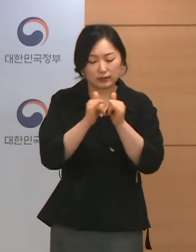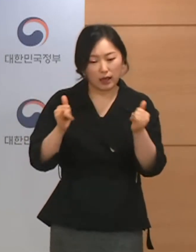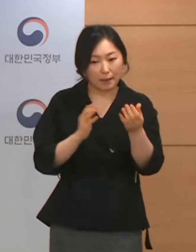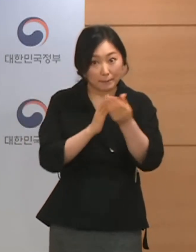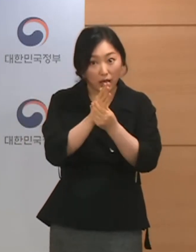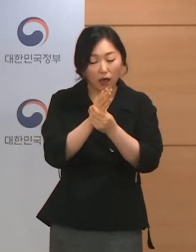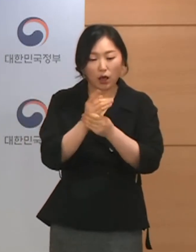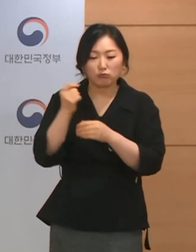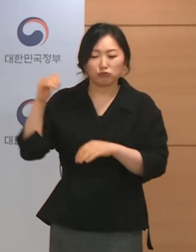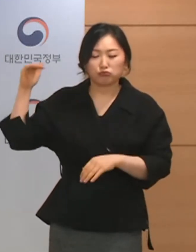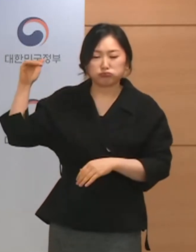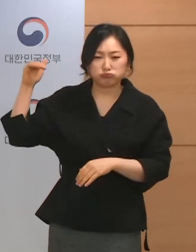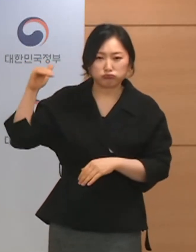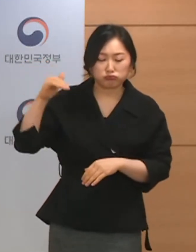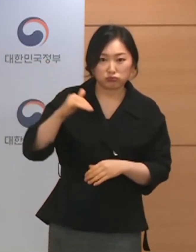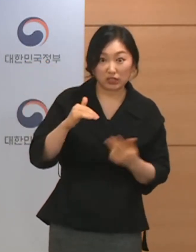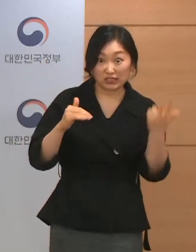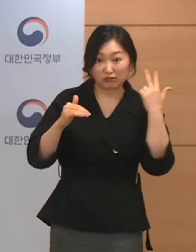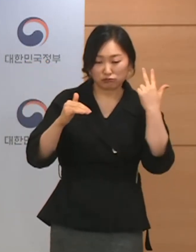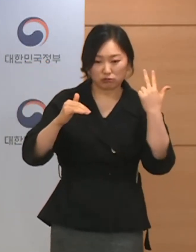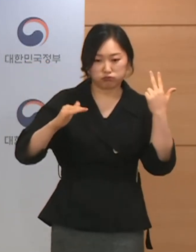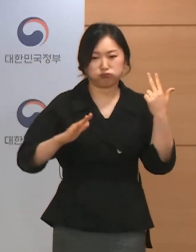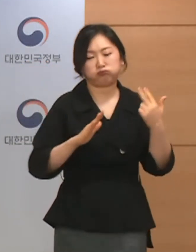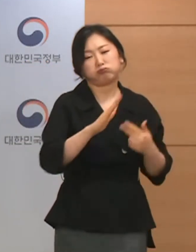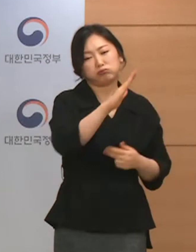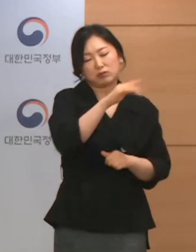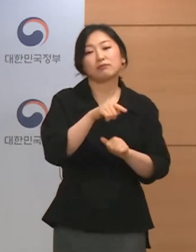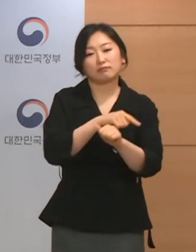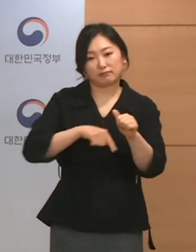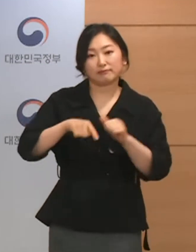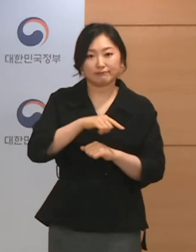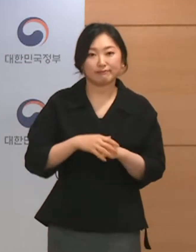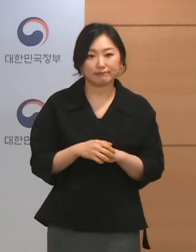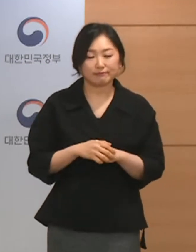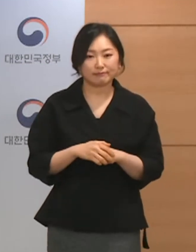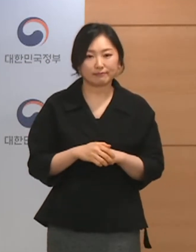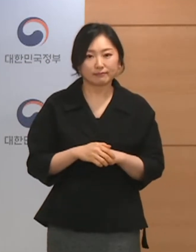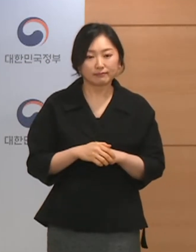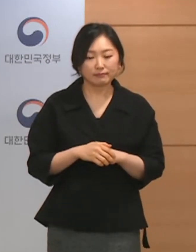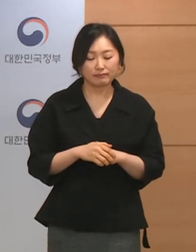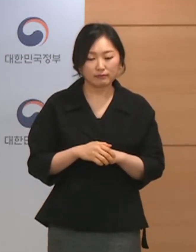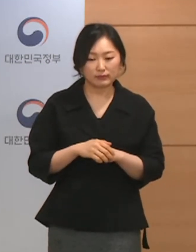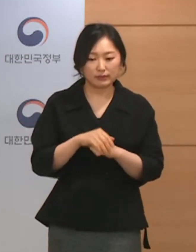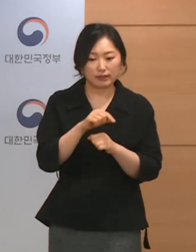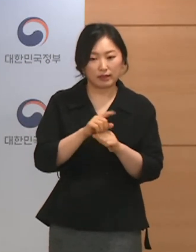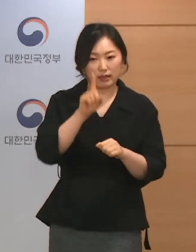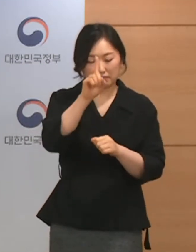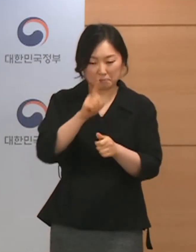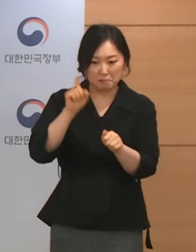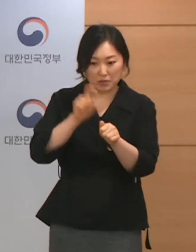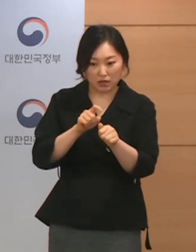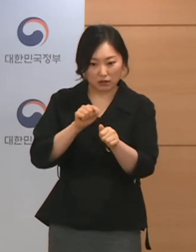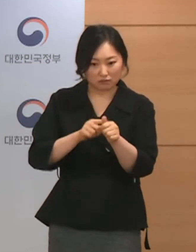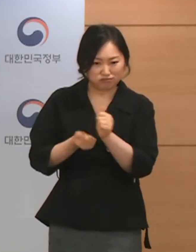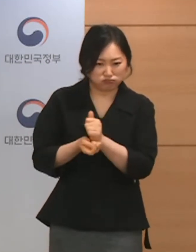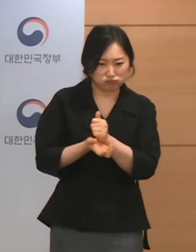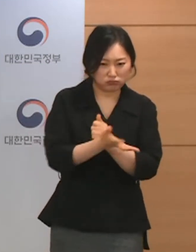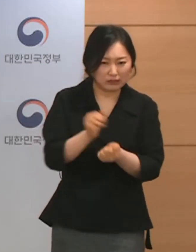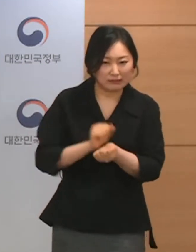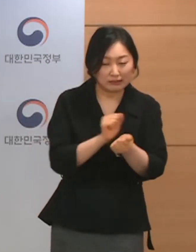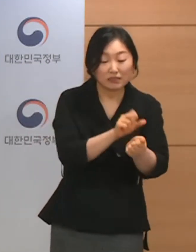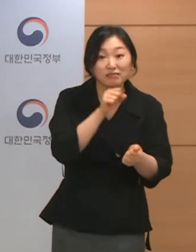감소하다 지난주는 다시 증가하는 경향입니다. 감염재생산지수도 0.99로